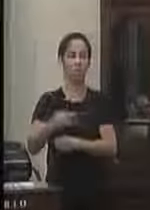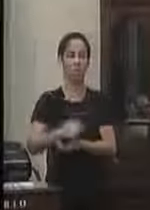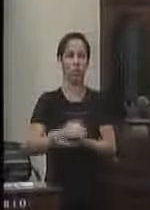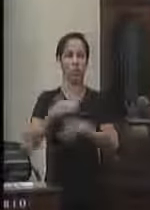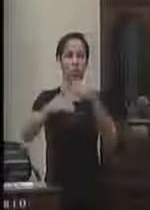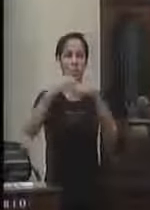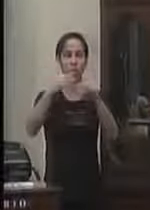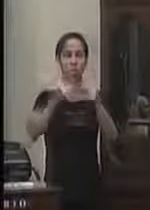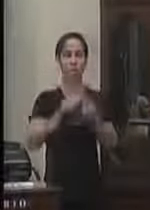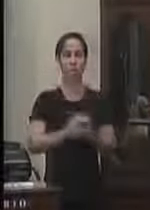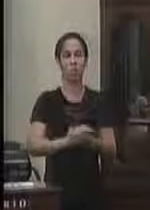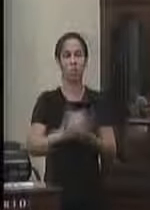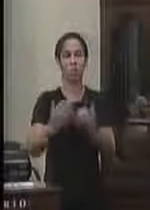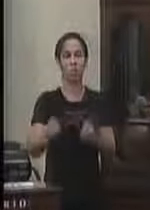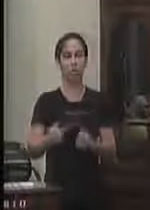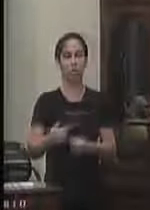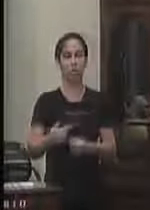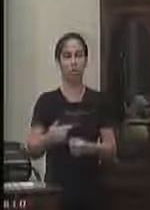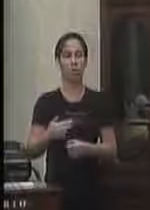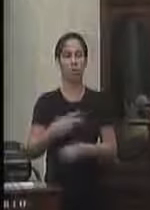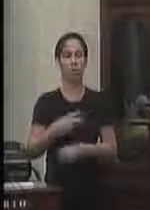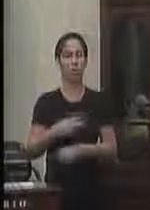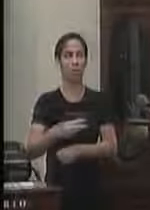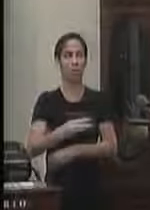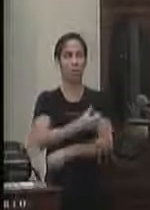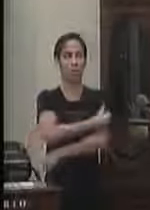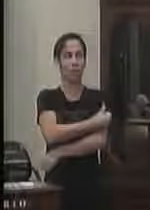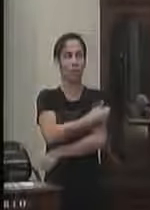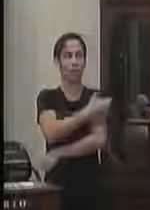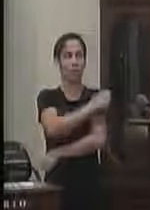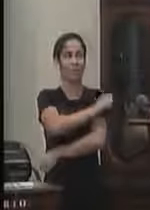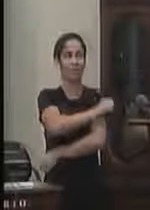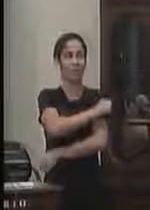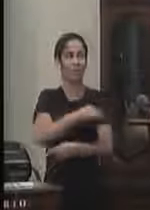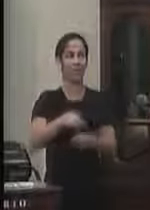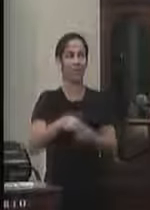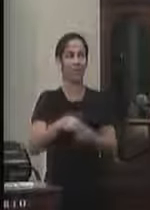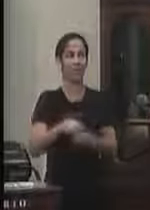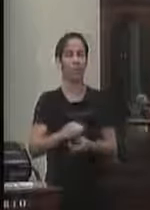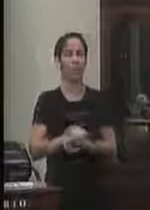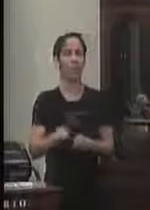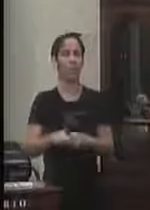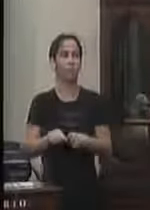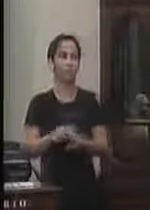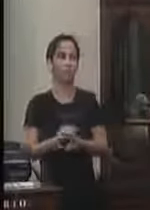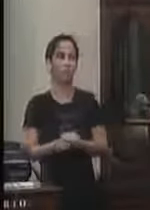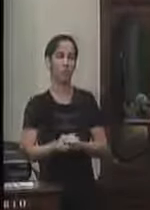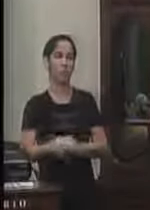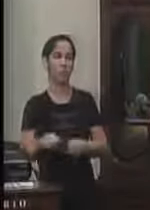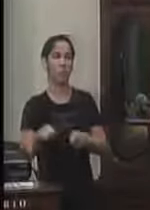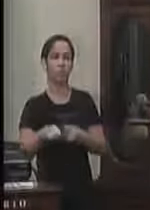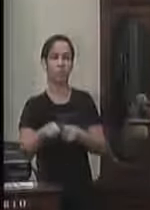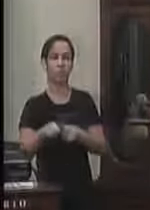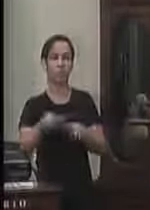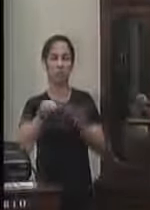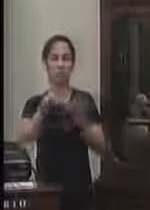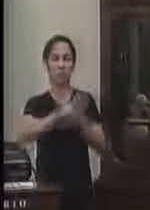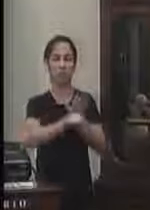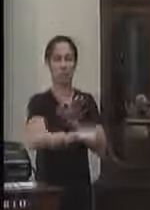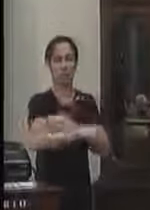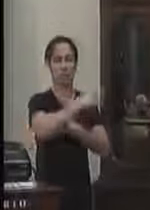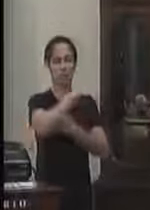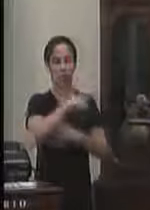gradativa o segundo segmento do ensino fundamental e ainda o déficit enorme de